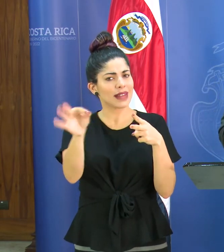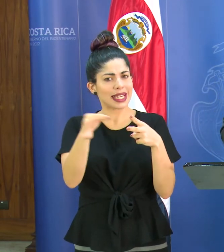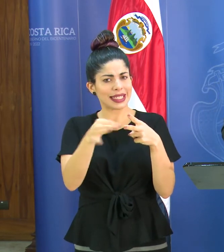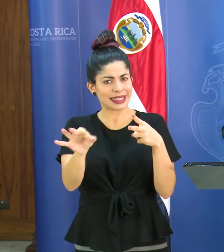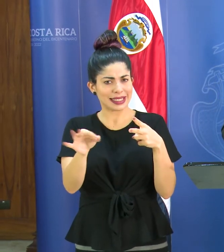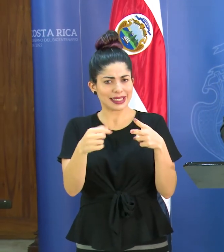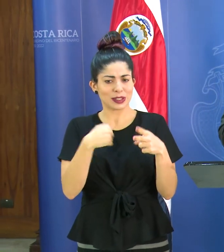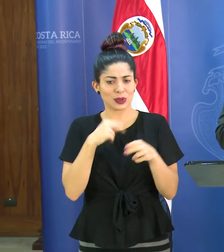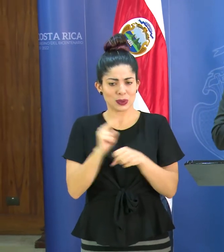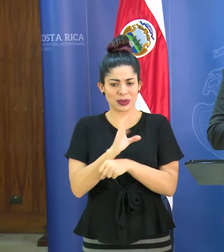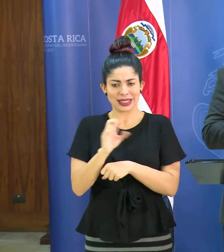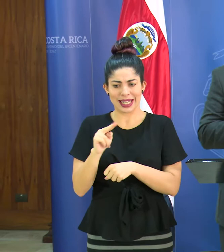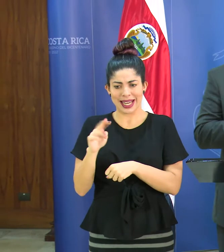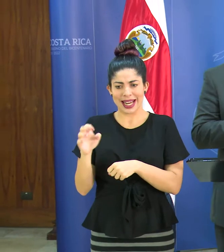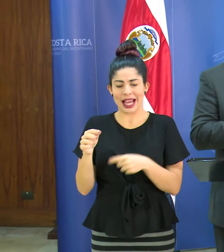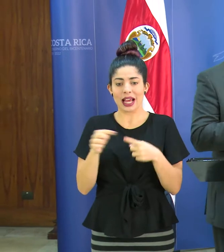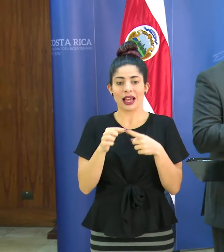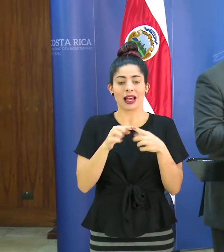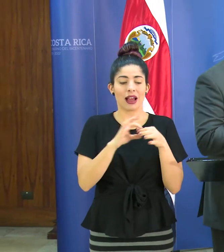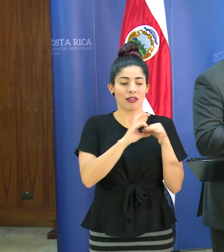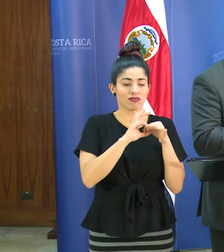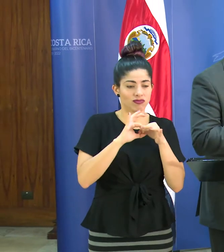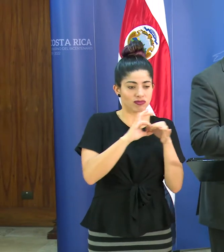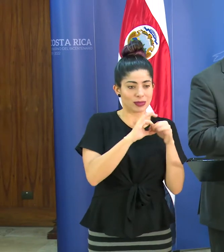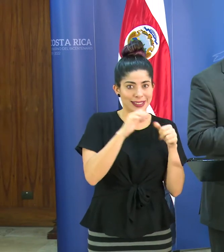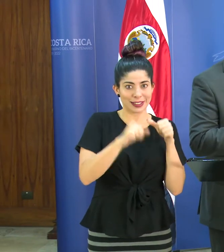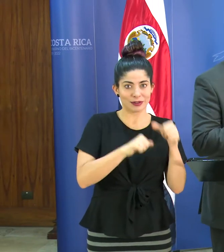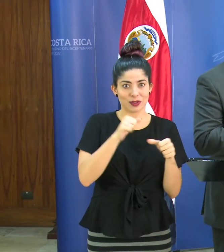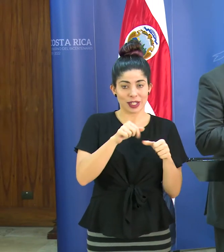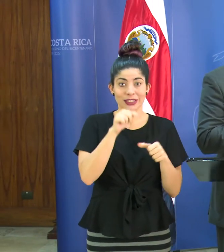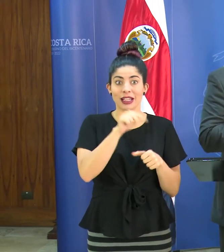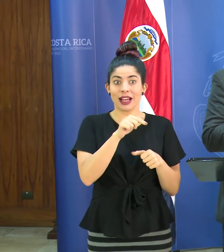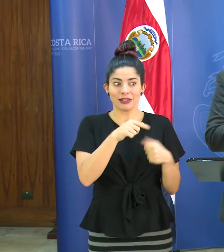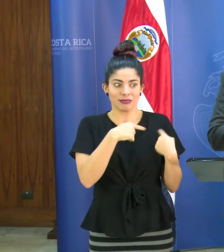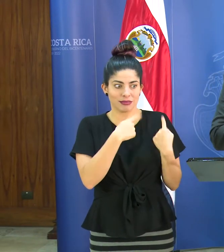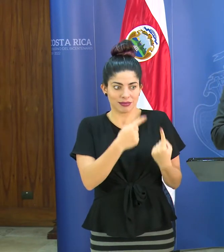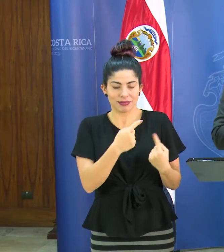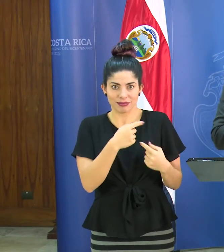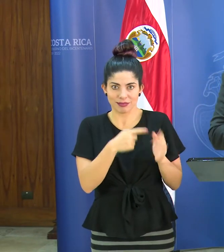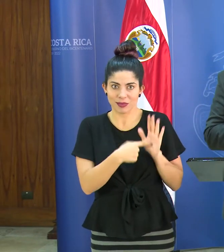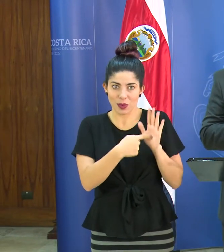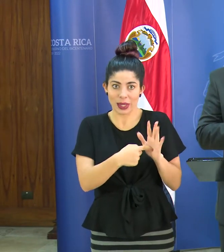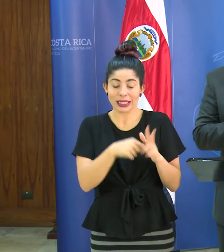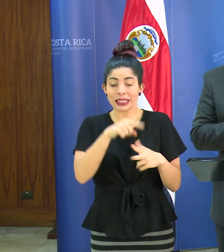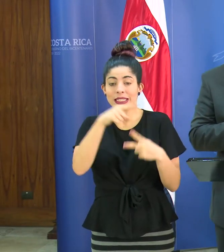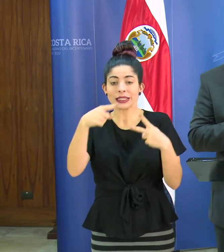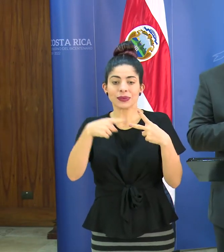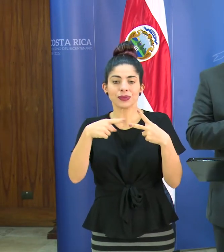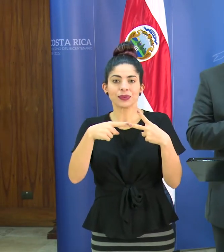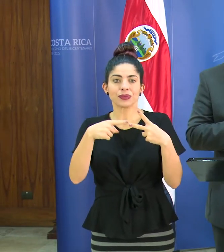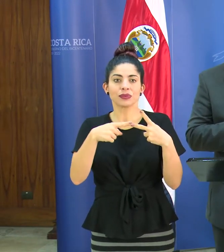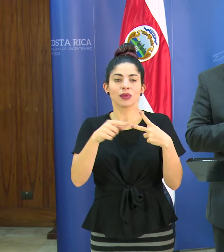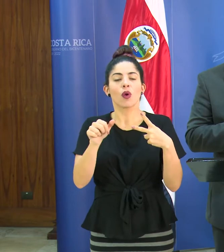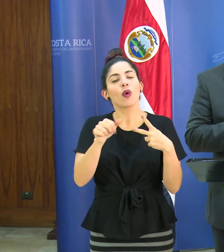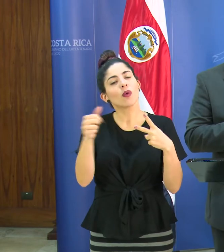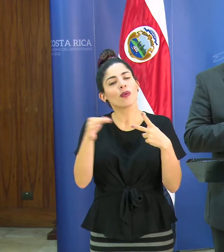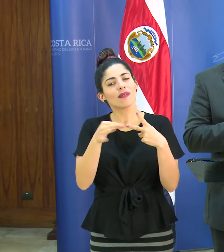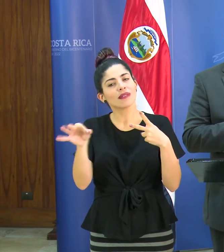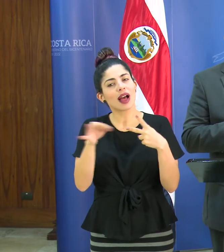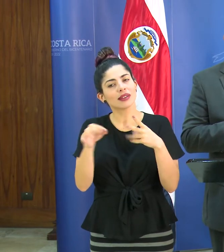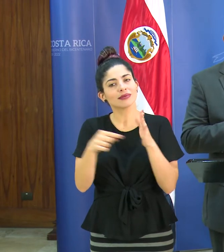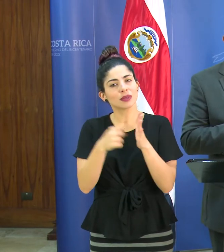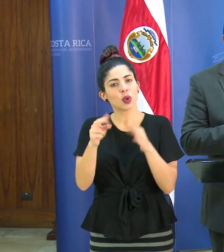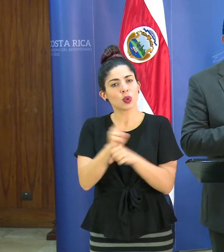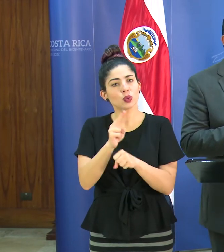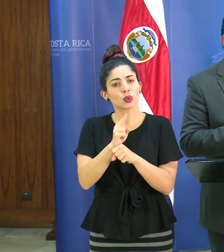eslogan de la CNE y uno es el enlace de esfuerzos y es justamente lo que estamos manifestando y el otro es también otro eslogan que a veces